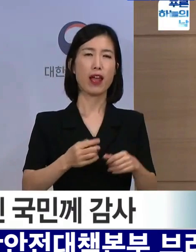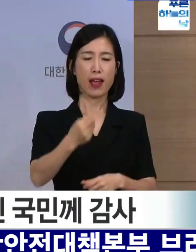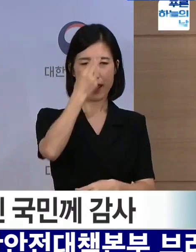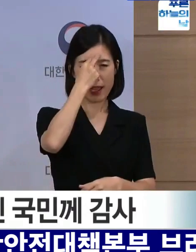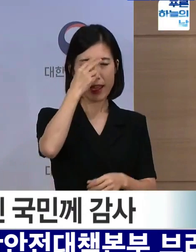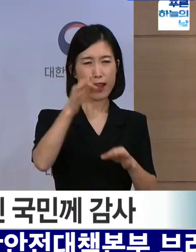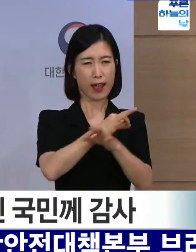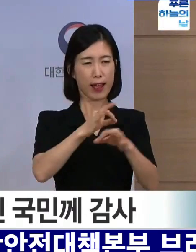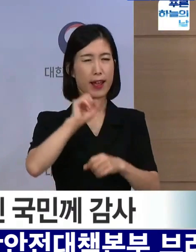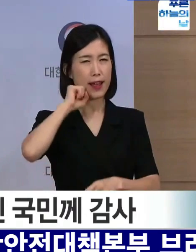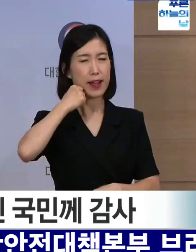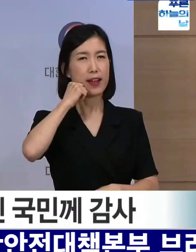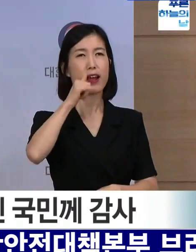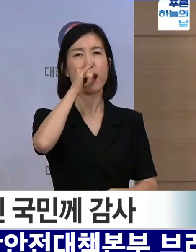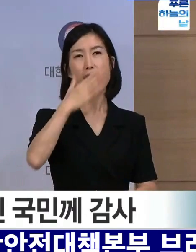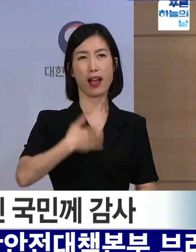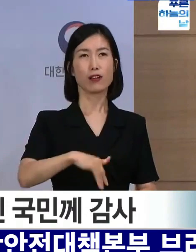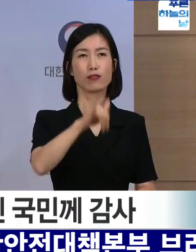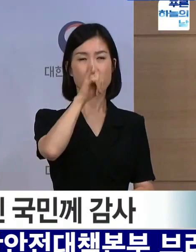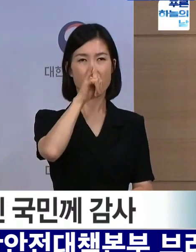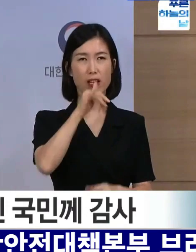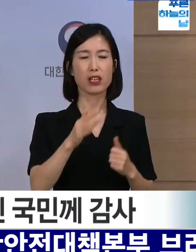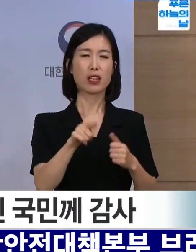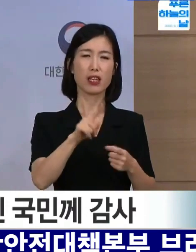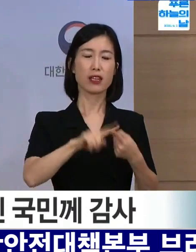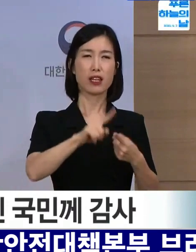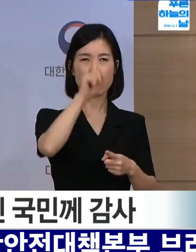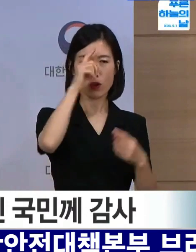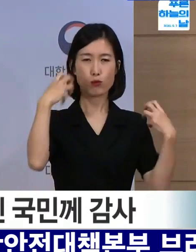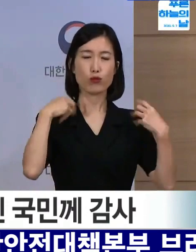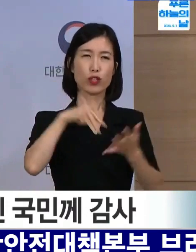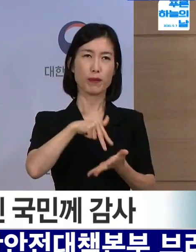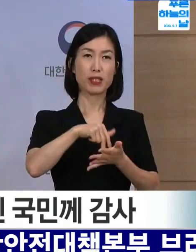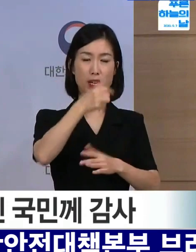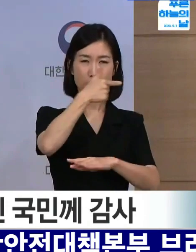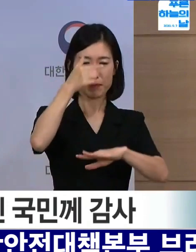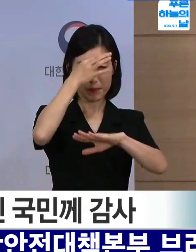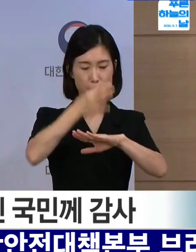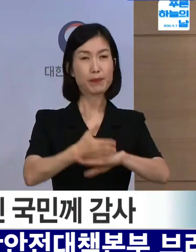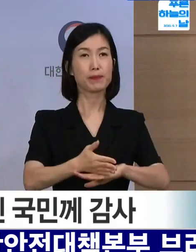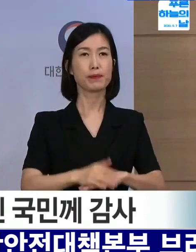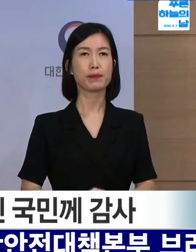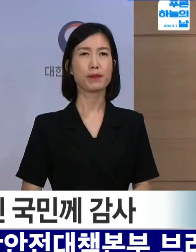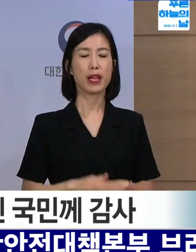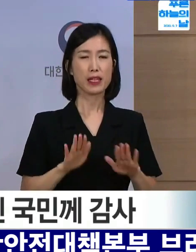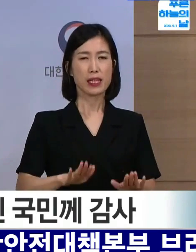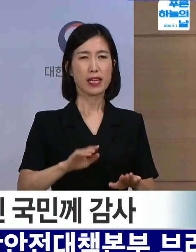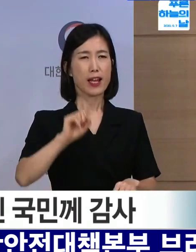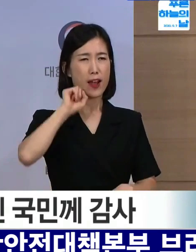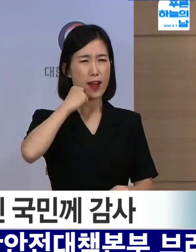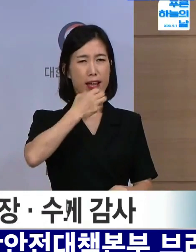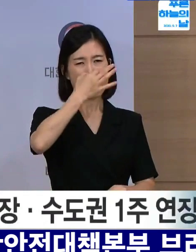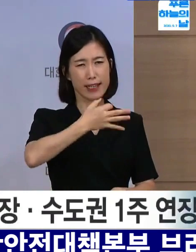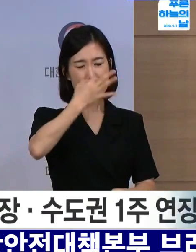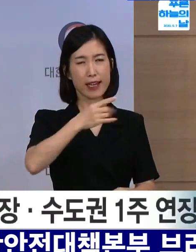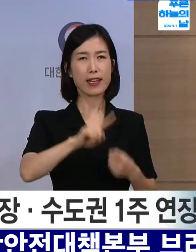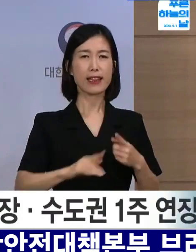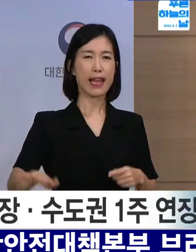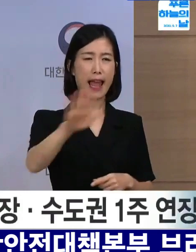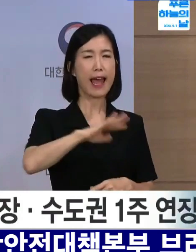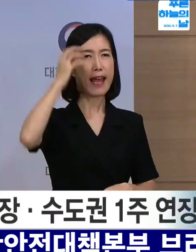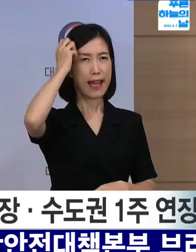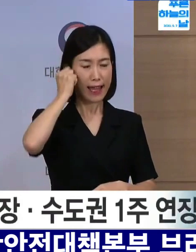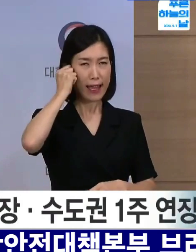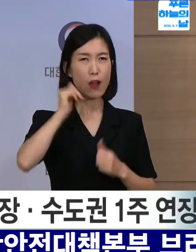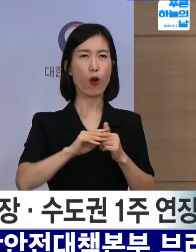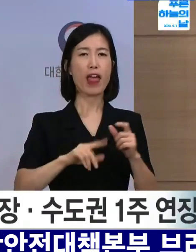힘드실 것입니다. 이에 정부도 송구스럽게 생각합니다. 이러한 어려움을 모두들 기억하면서 더